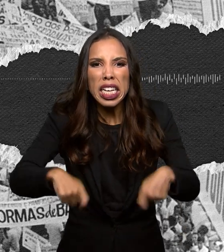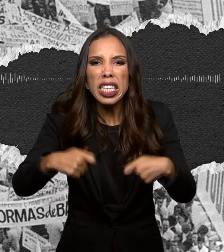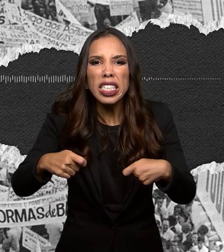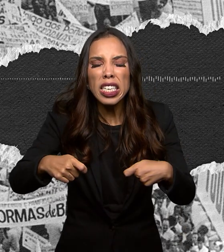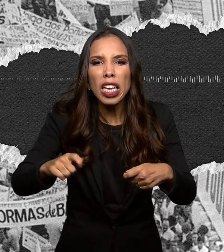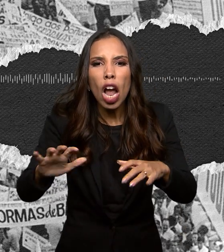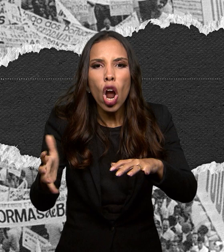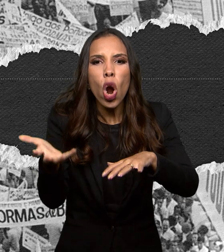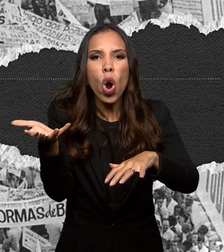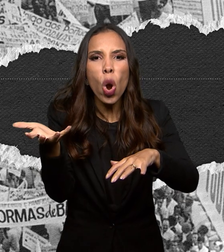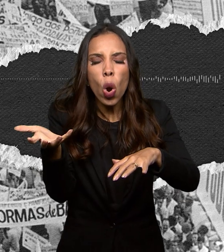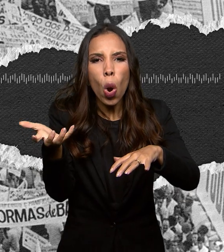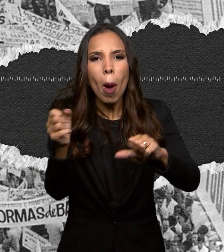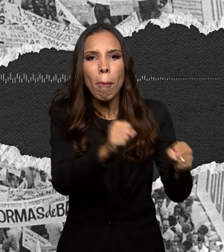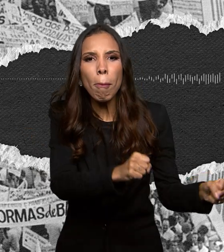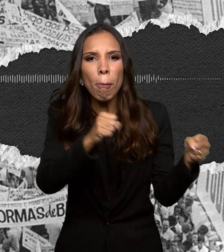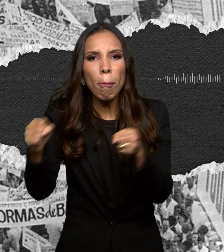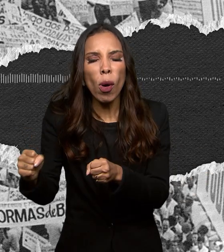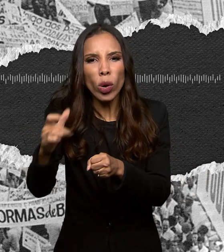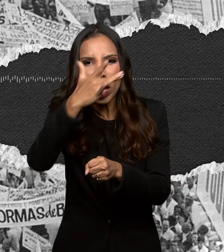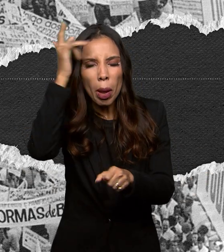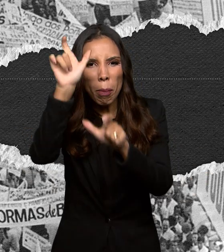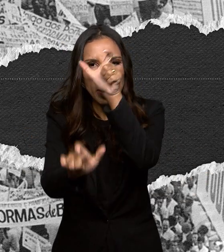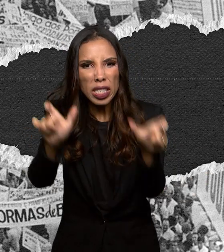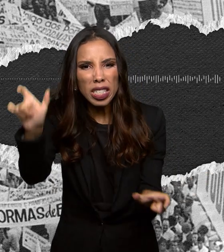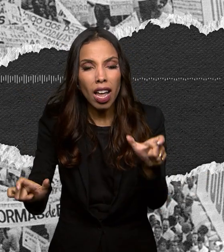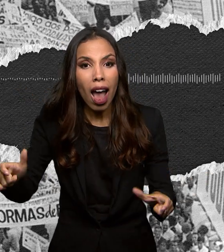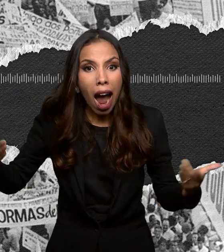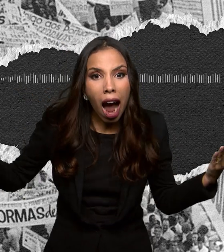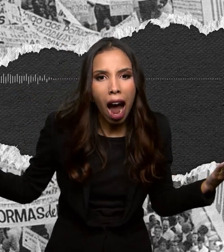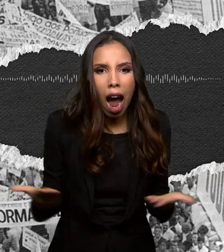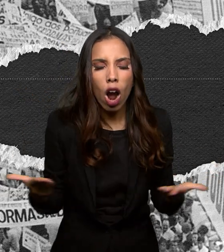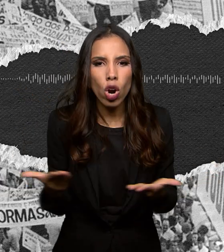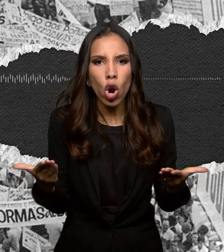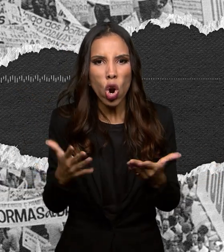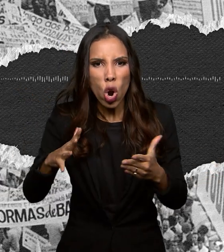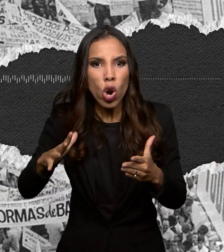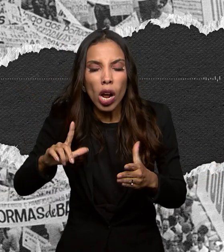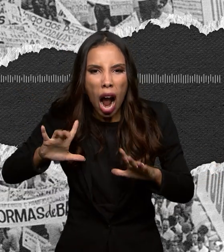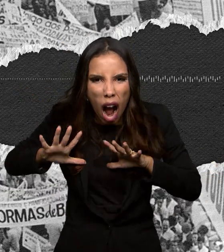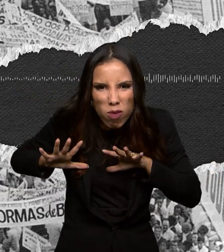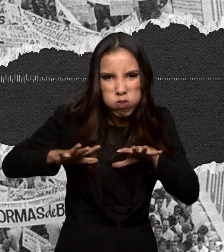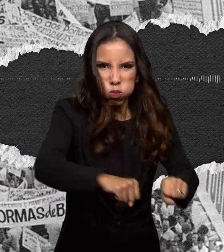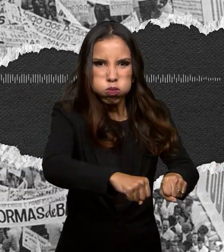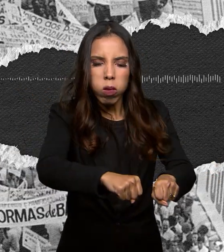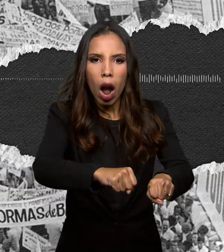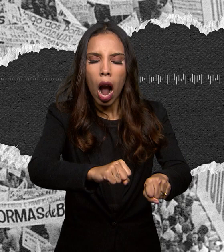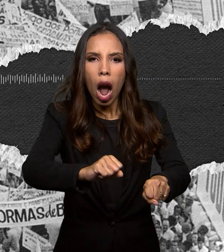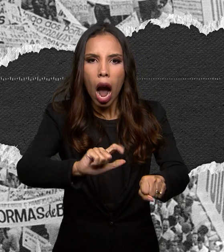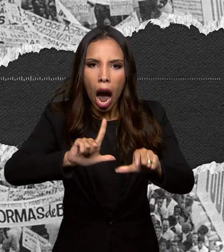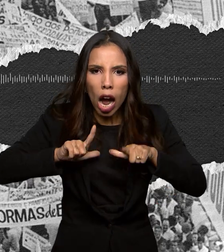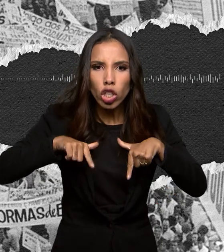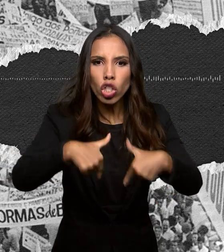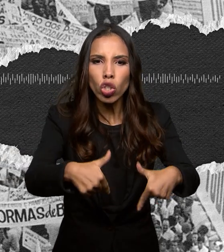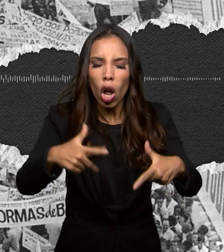poder civil, imediatamente tomar a atitude que lhe cabe nos termos da Constituição brasileira.